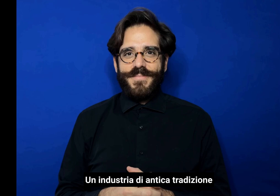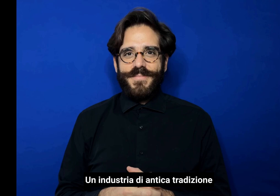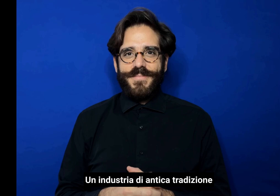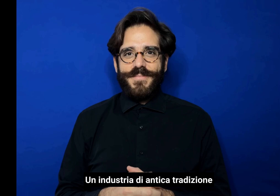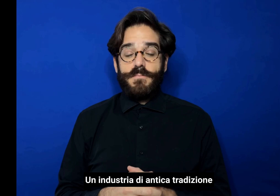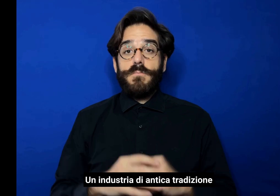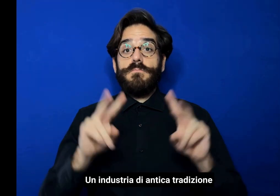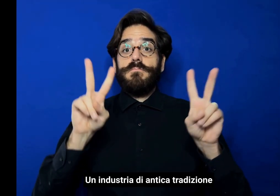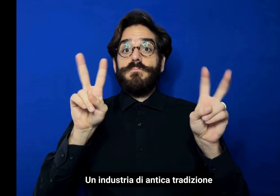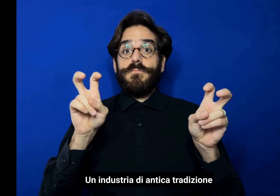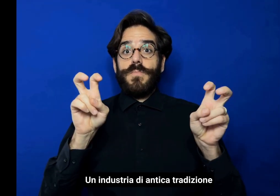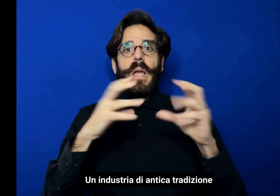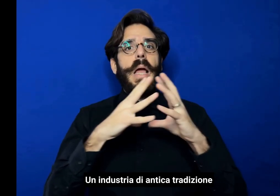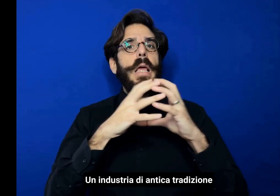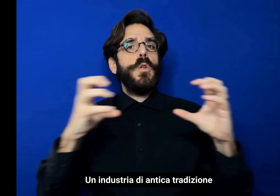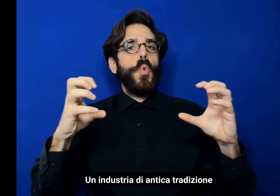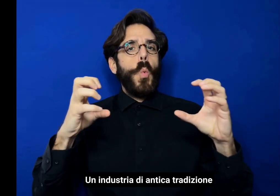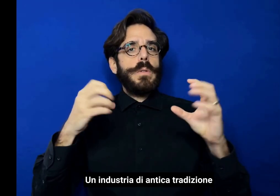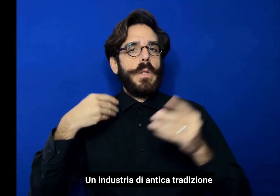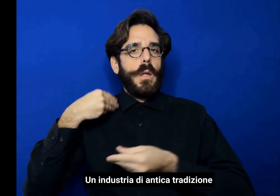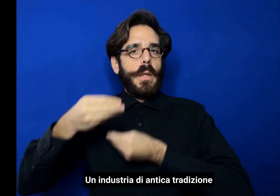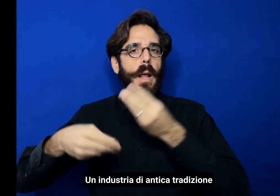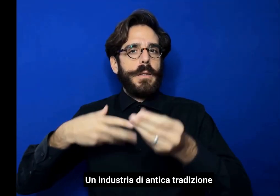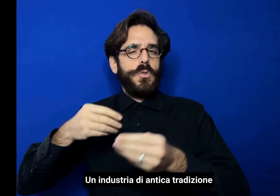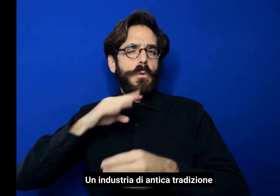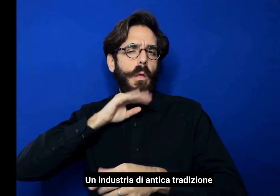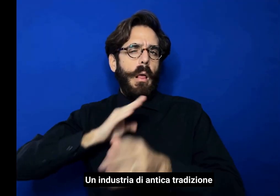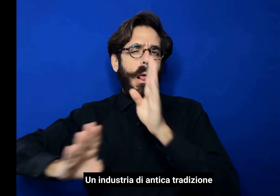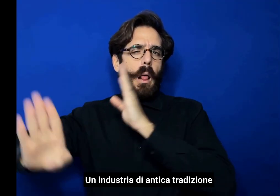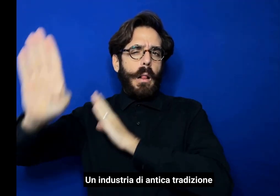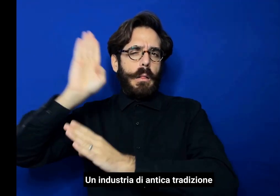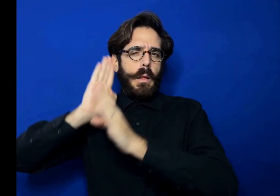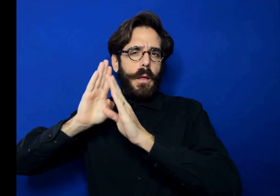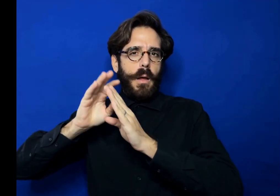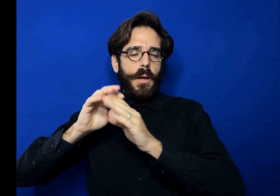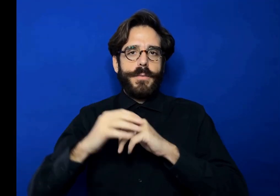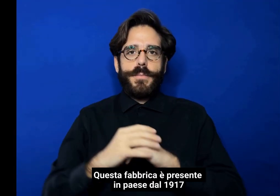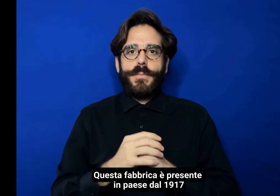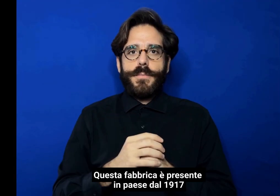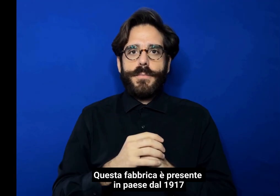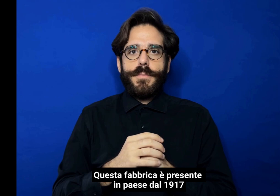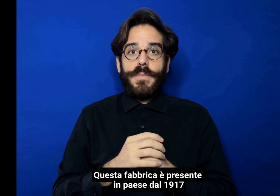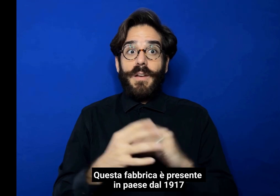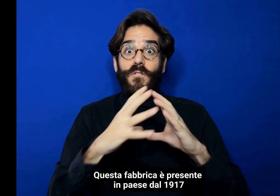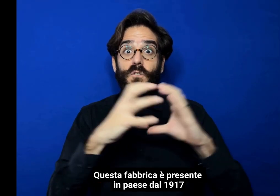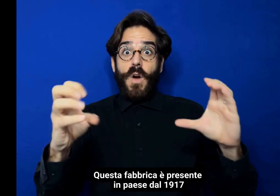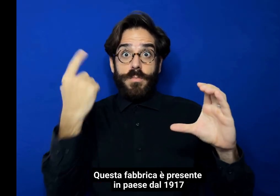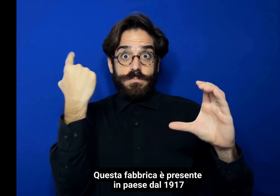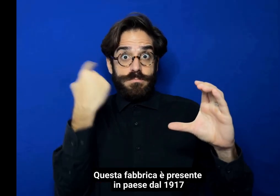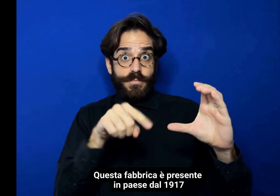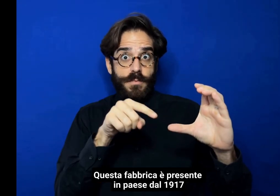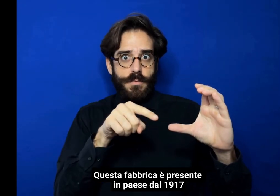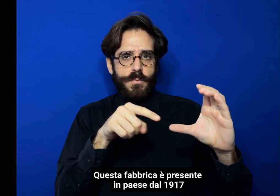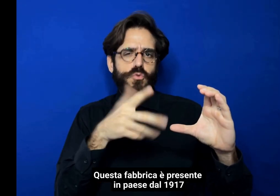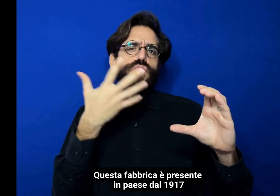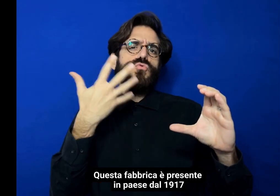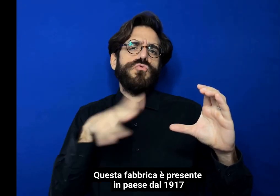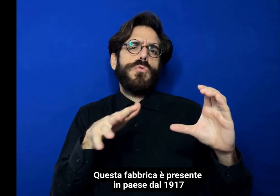Un'industria di antica tradizione Questa fabbrica è presente in paese